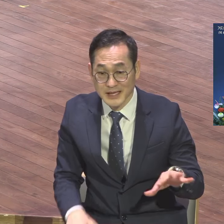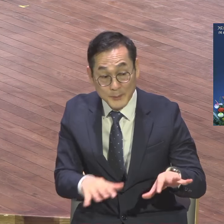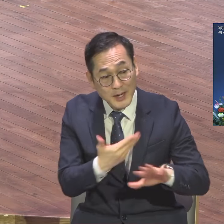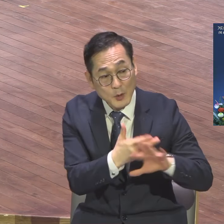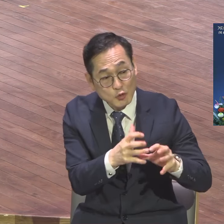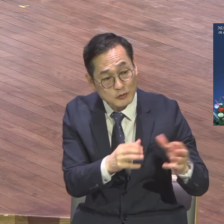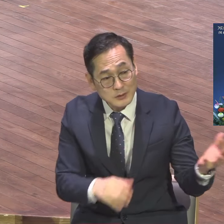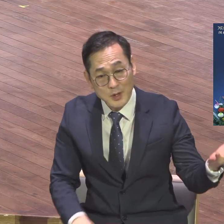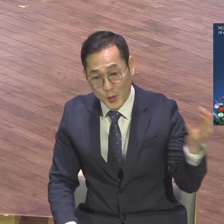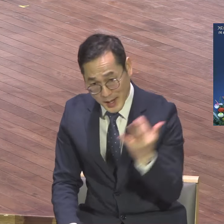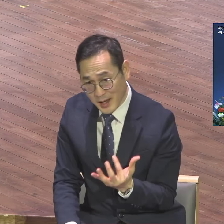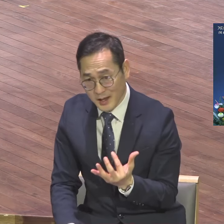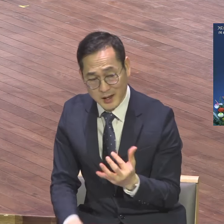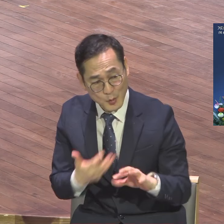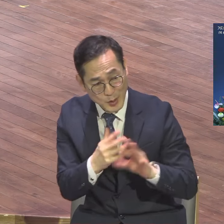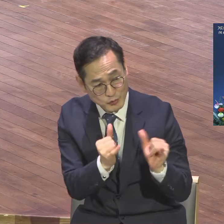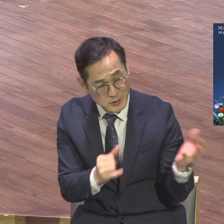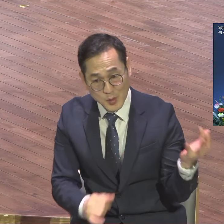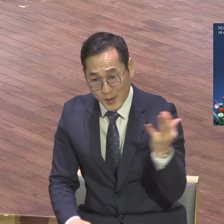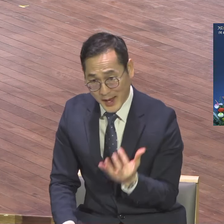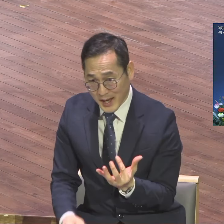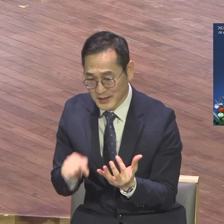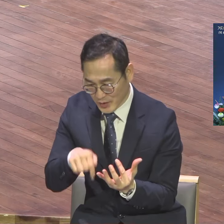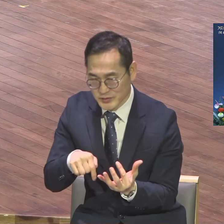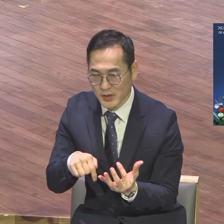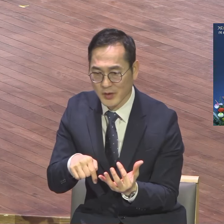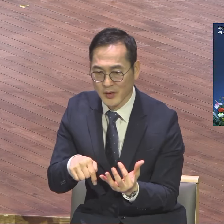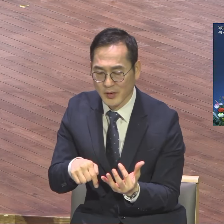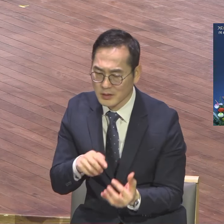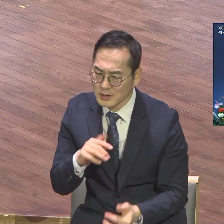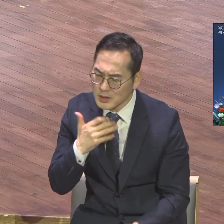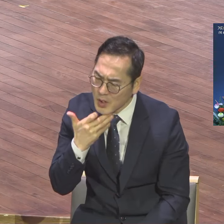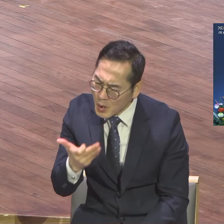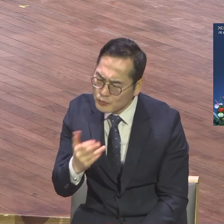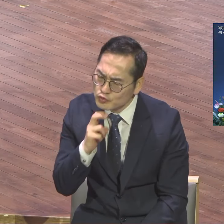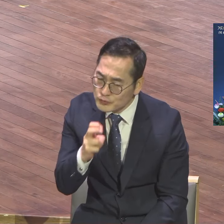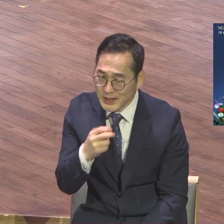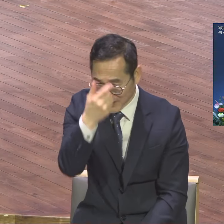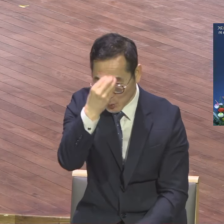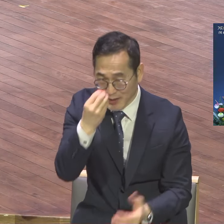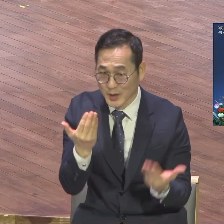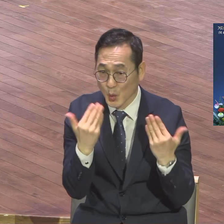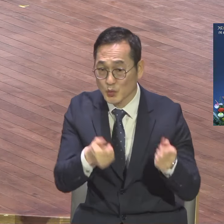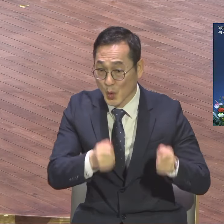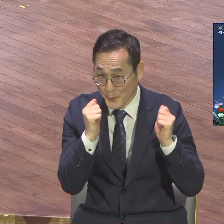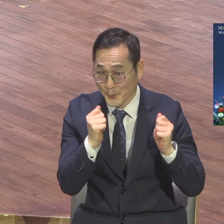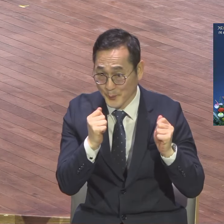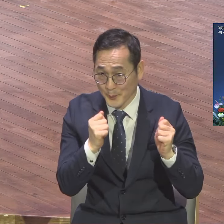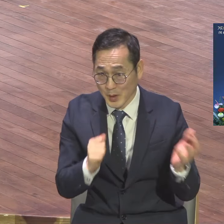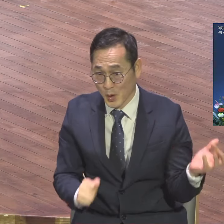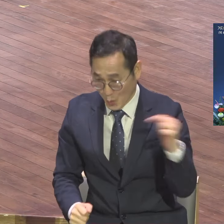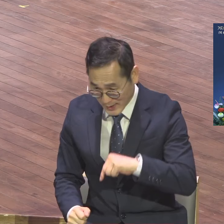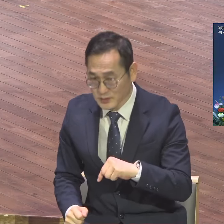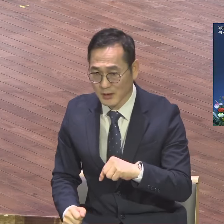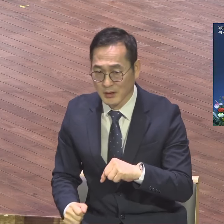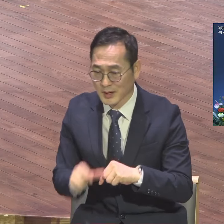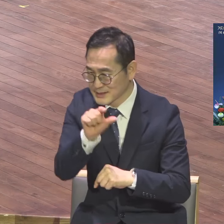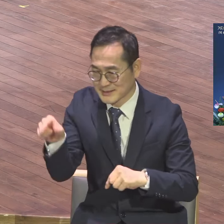스베타 제자들 19, 20살이 고등학교 졸업하고 있는데 바로 막 신학교 간대요. 그래가지고 러시아 문학권